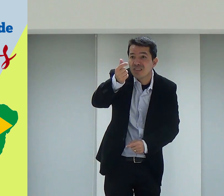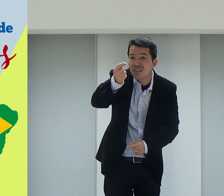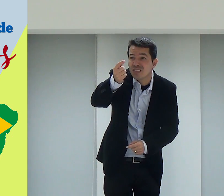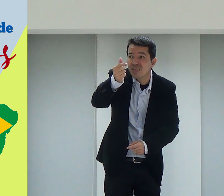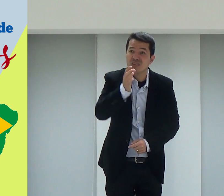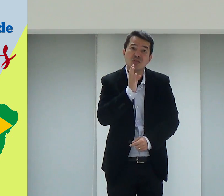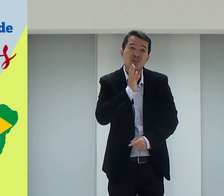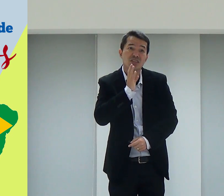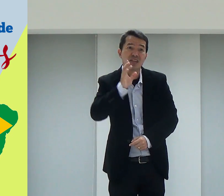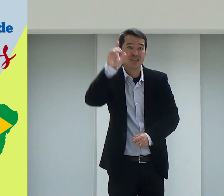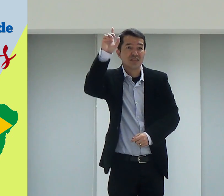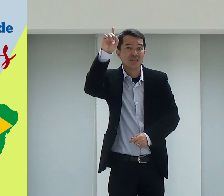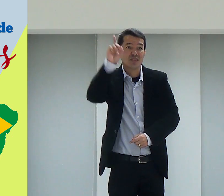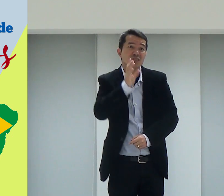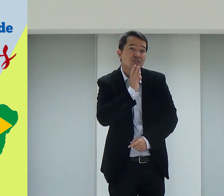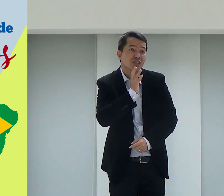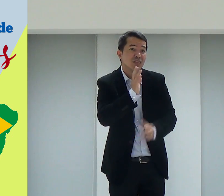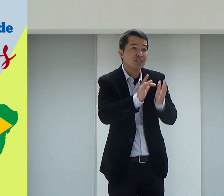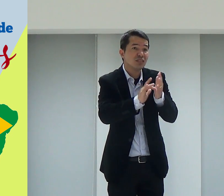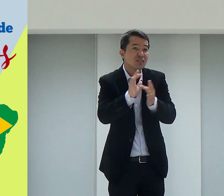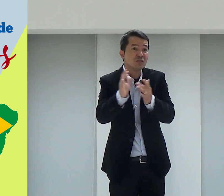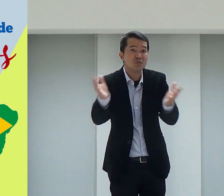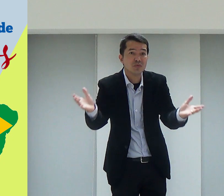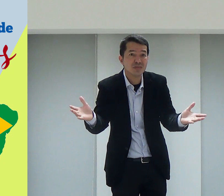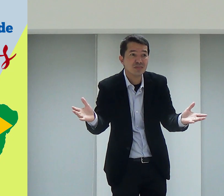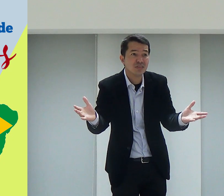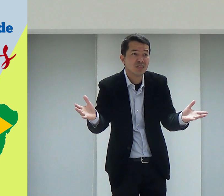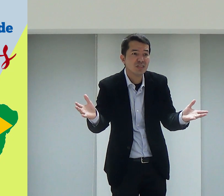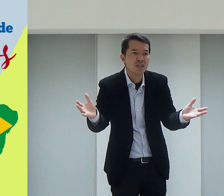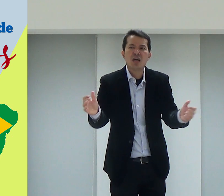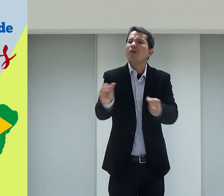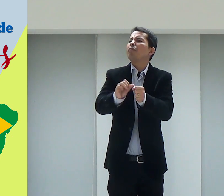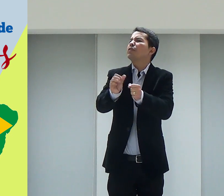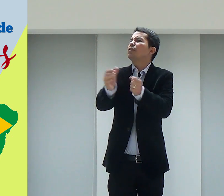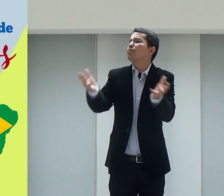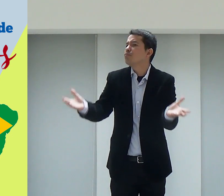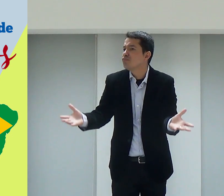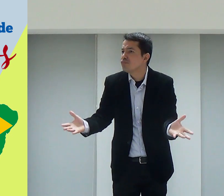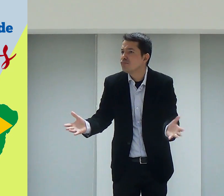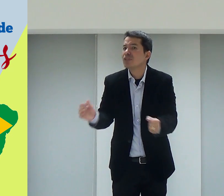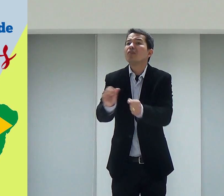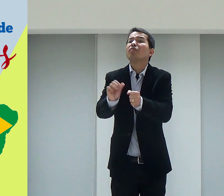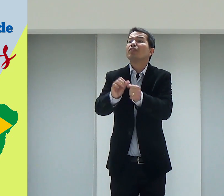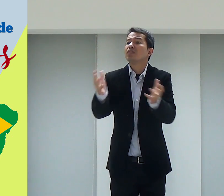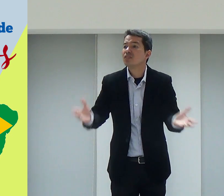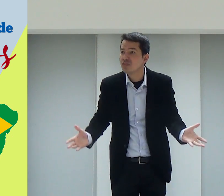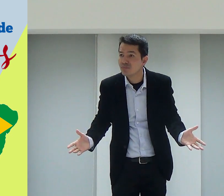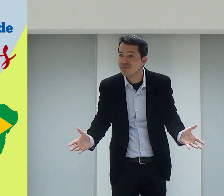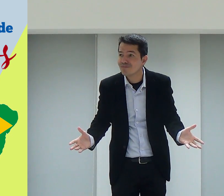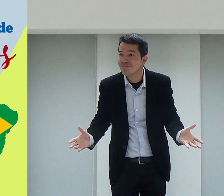Porque poucos conhecem a história de Jesus. E o que a gente está fazendo?